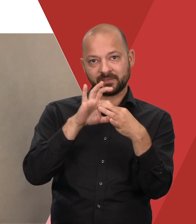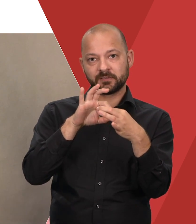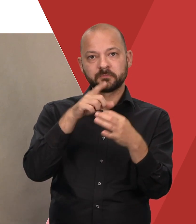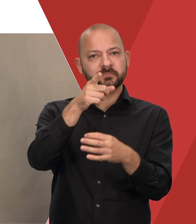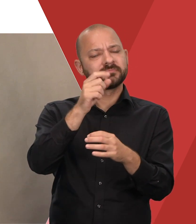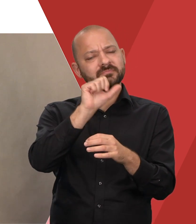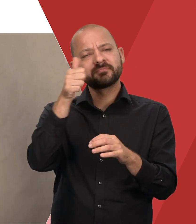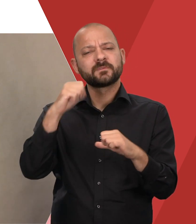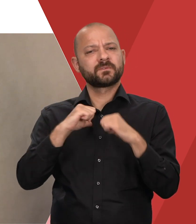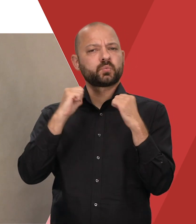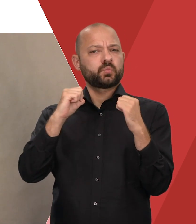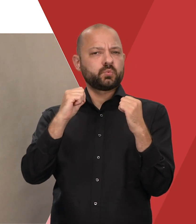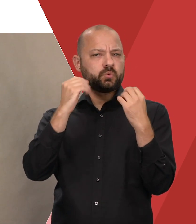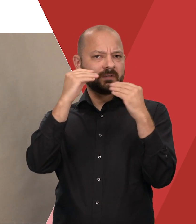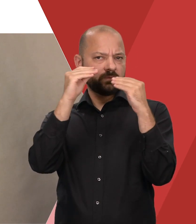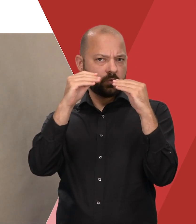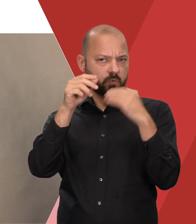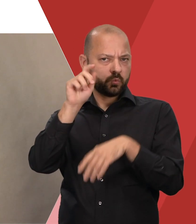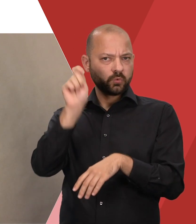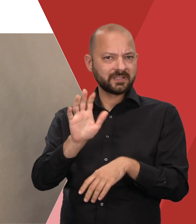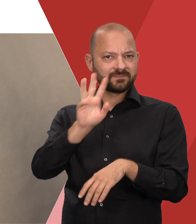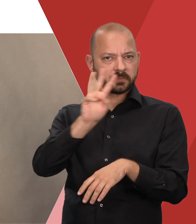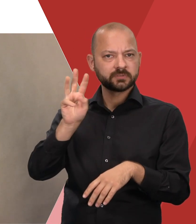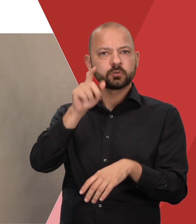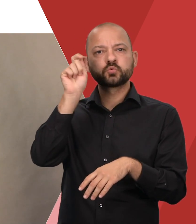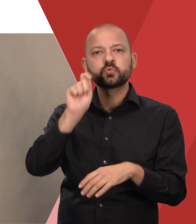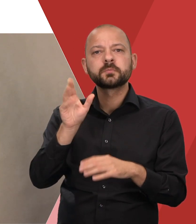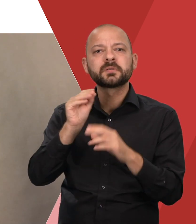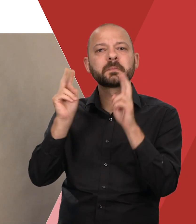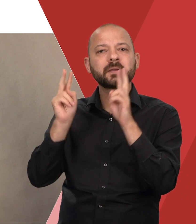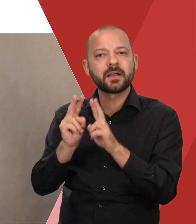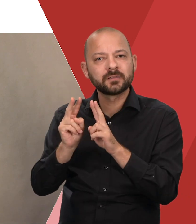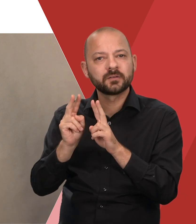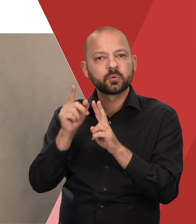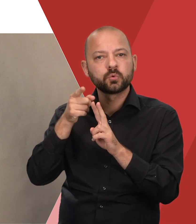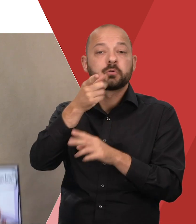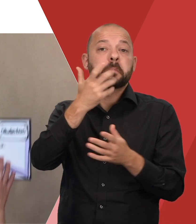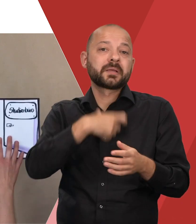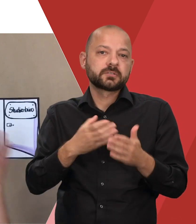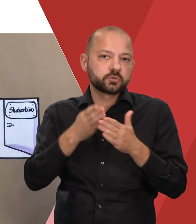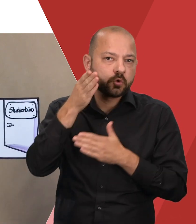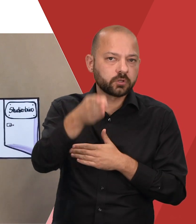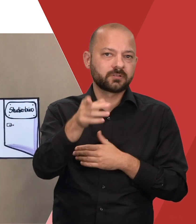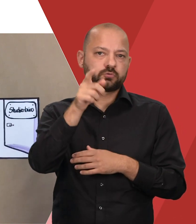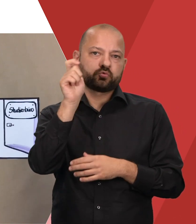Informiere dich daher frühzeitig auf der Uni-Webseite Studieren mit Beeinträchtigung und persönlich bei deinem Studienbüro.